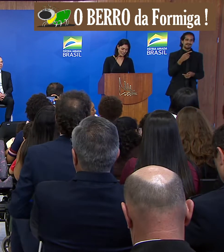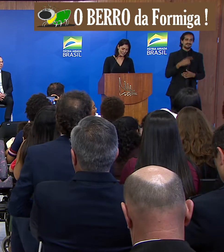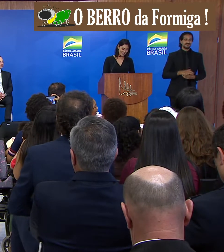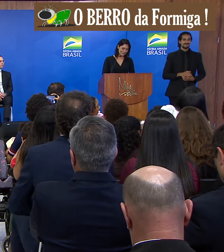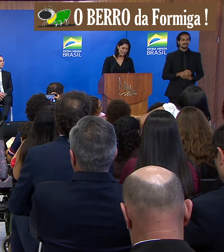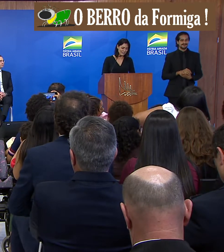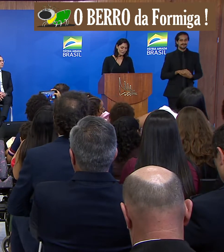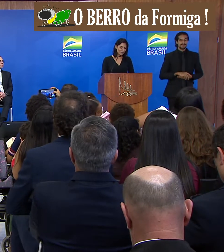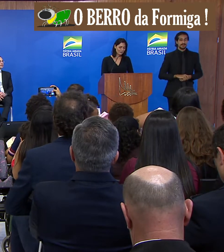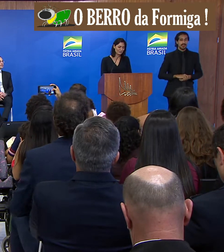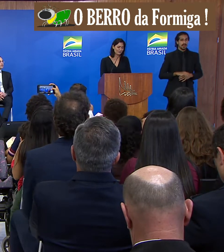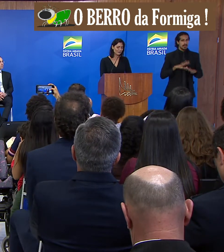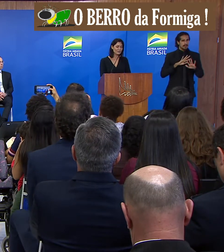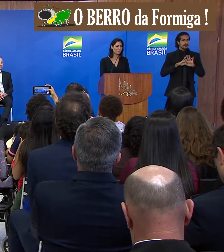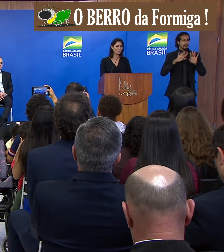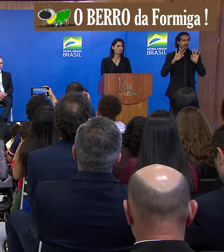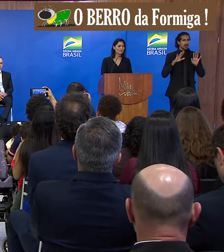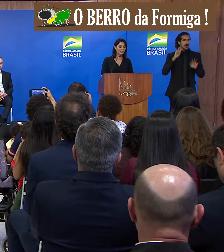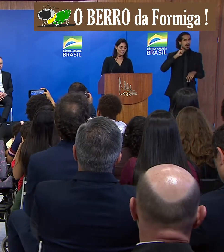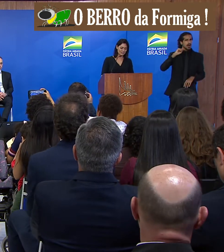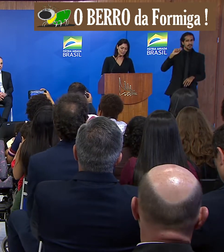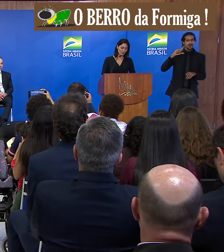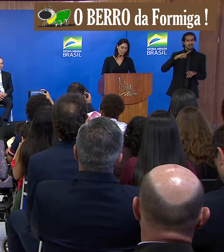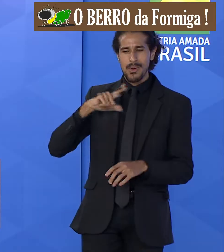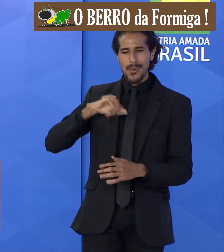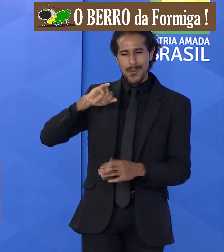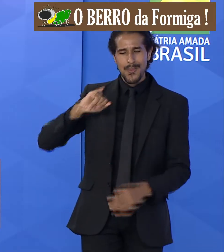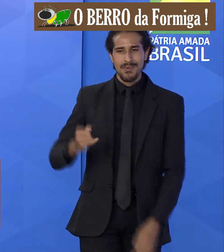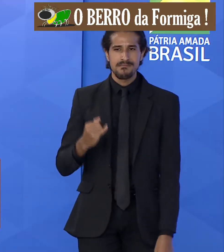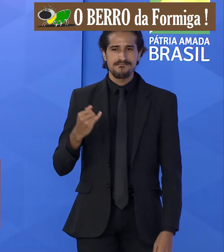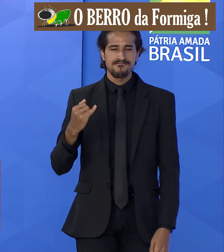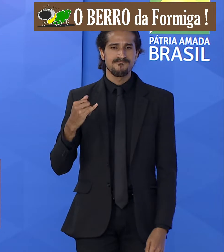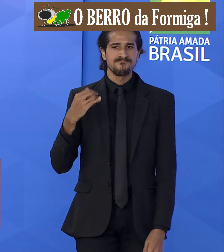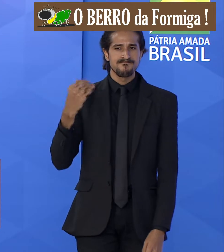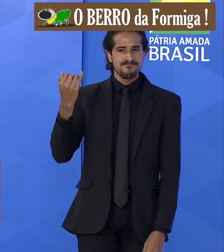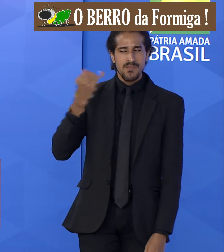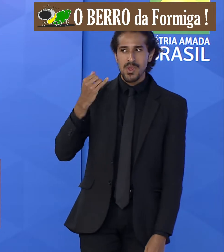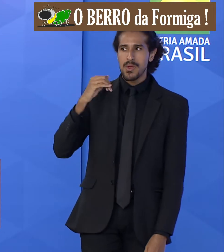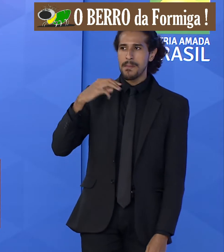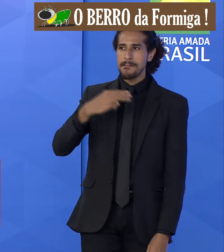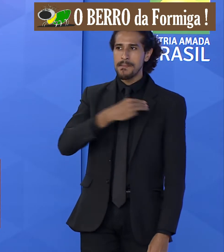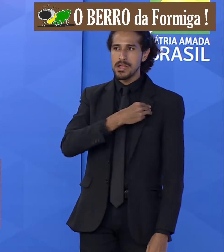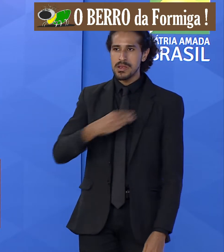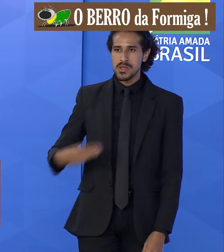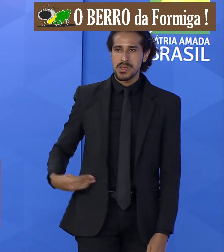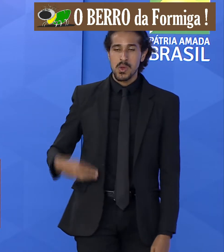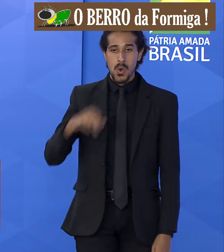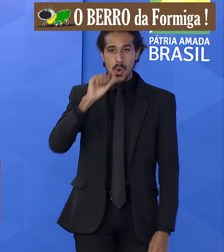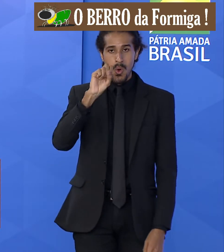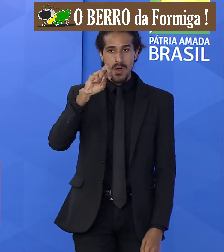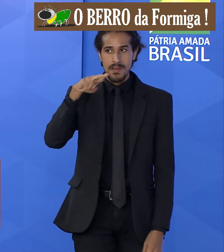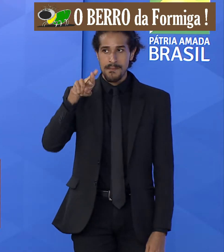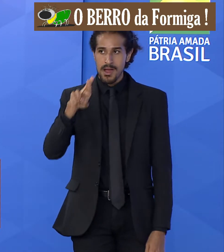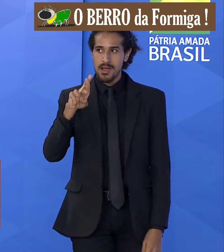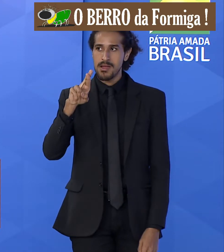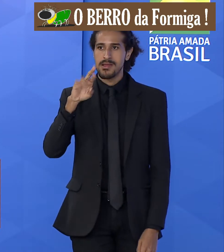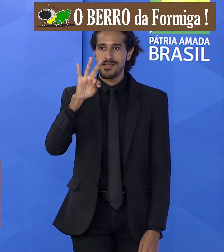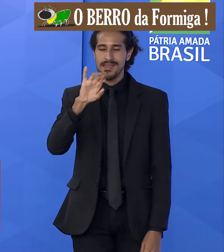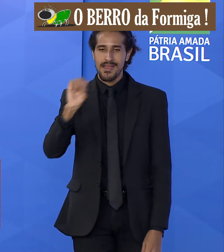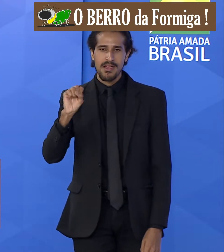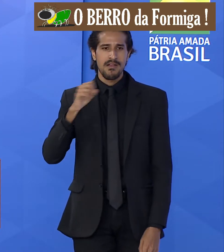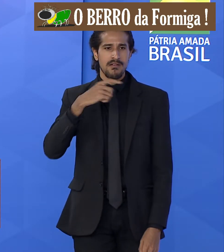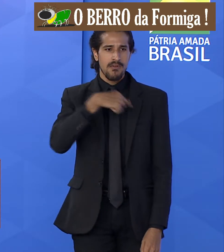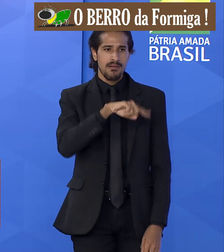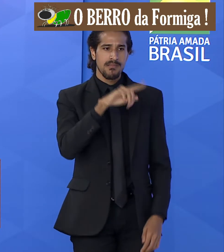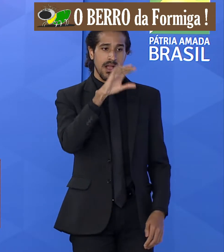mas em abril nós tivemos a oportunidade de acompanhar o ministro Osmar Terra numa viagem a Campina Grande na Paraíba